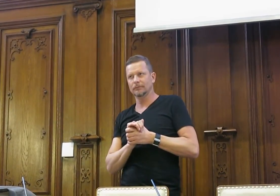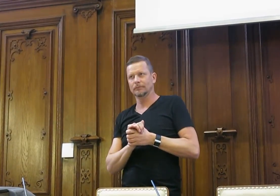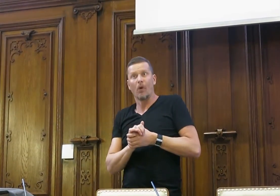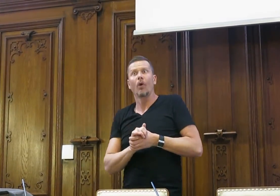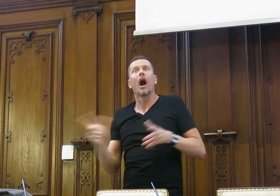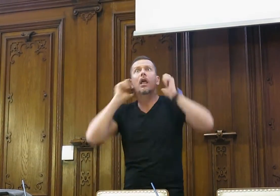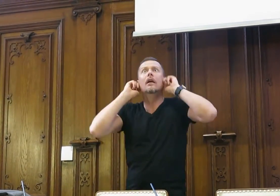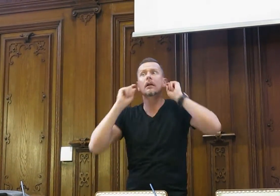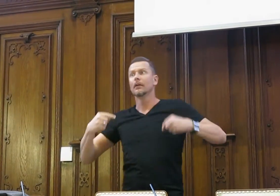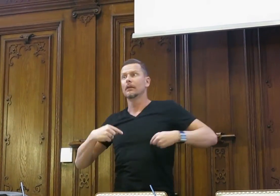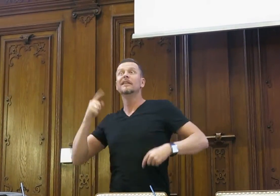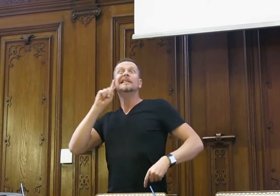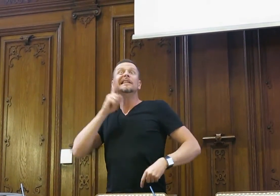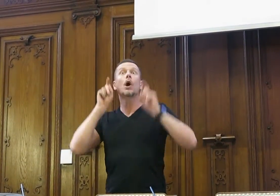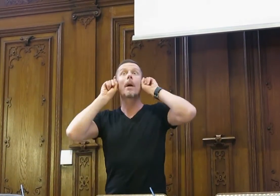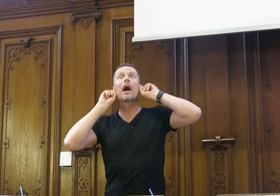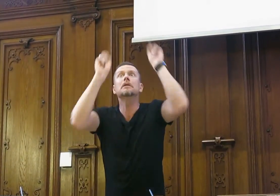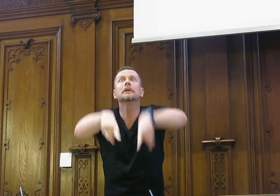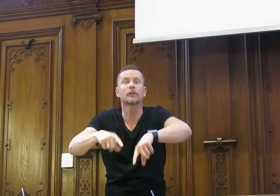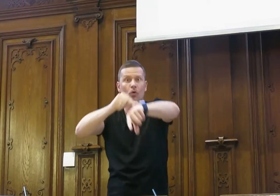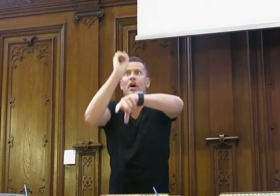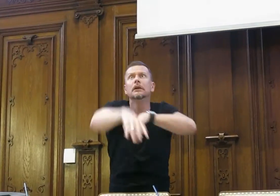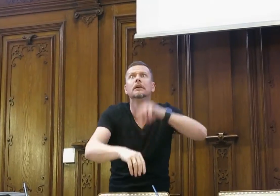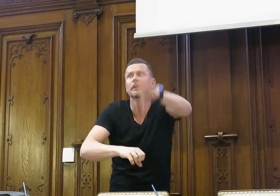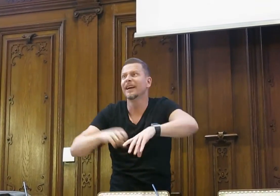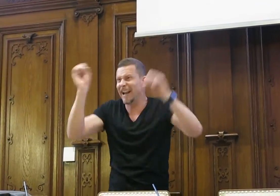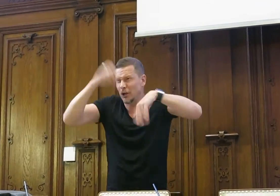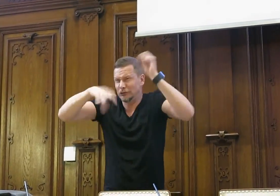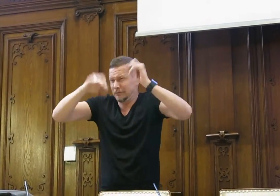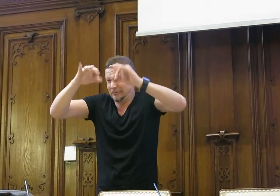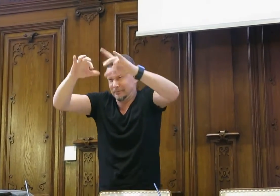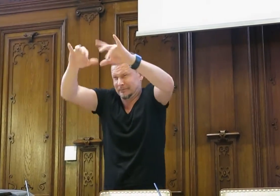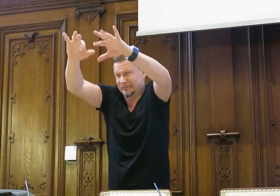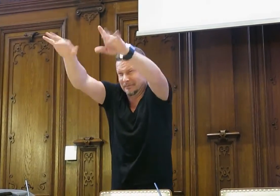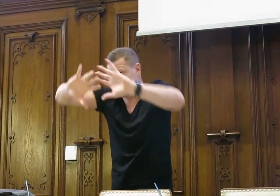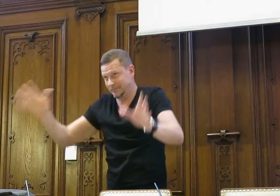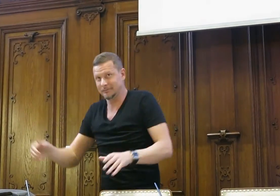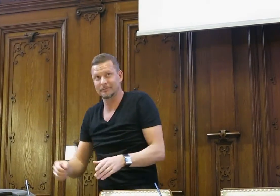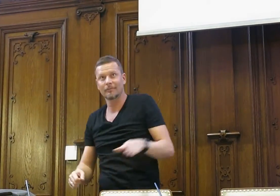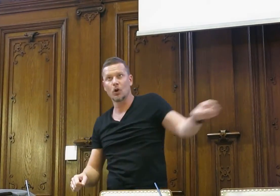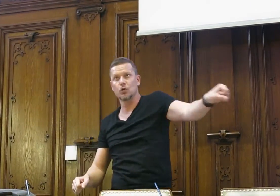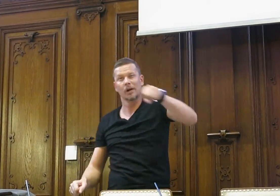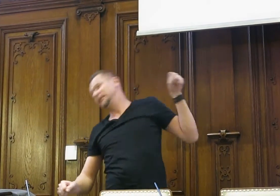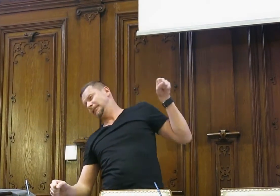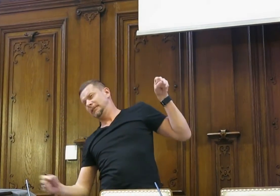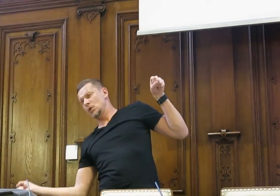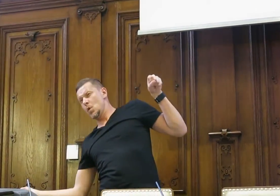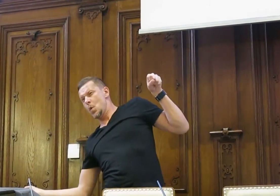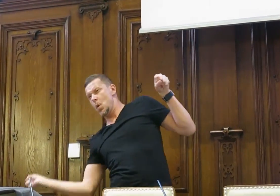bitte schnell raus. Alle schauen, wir haben auch sein Hörgerät, das der zufällige Mittag in einen großen Port, das